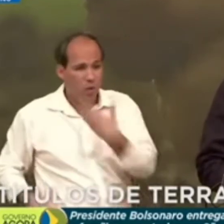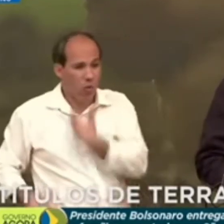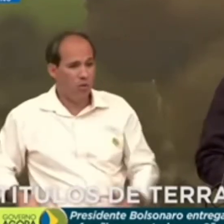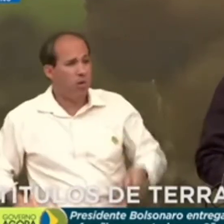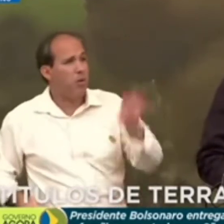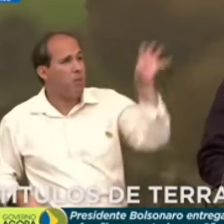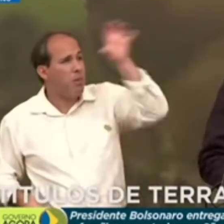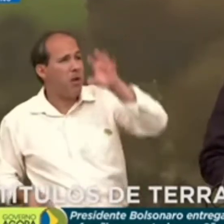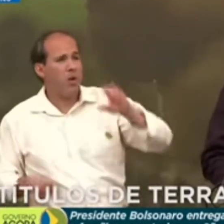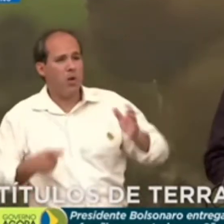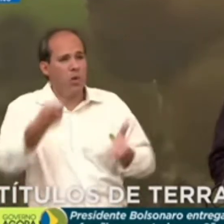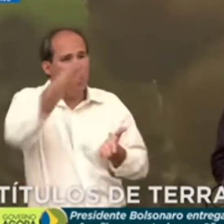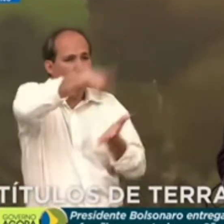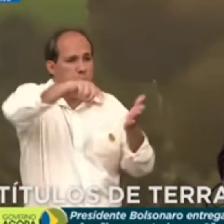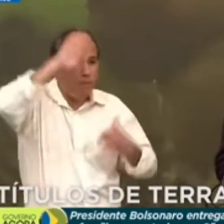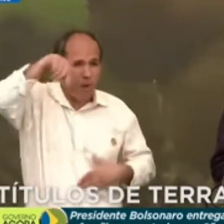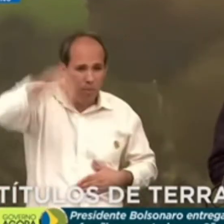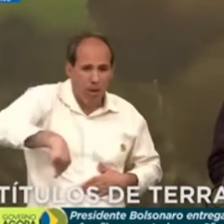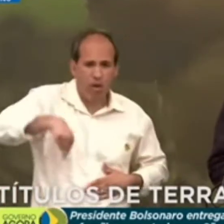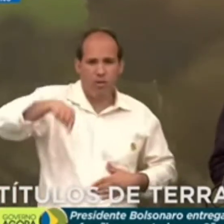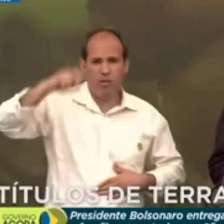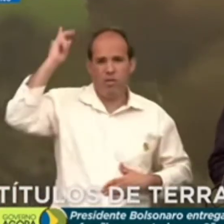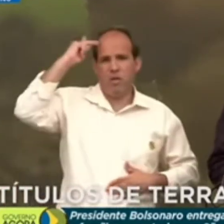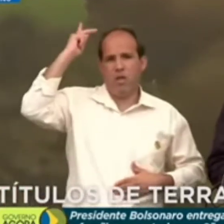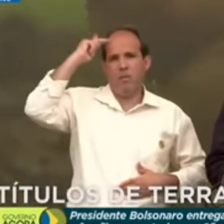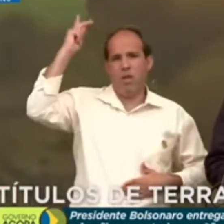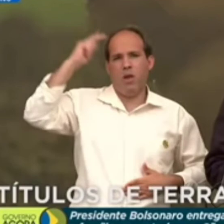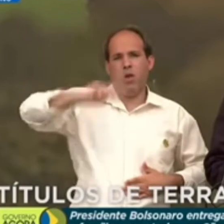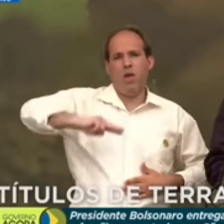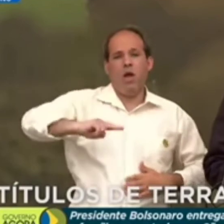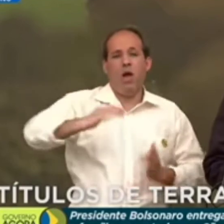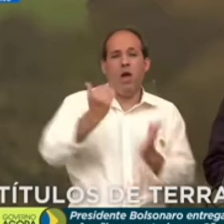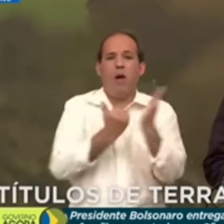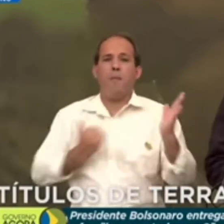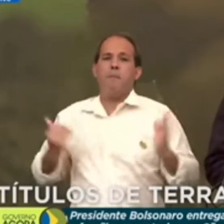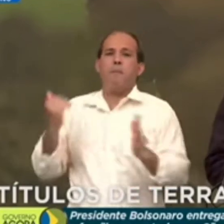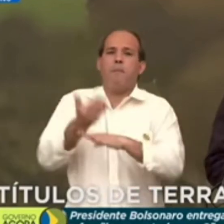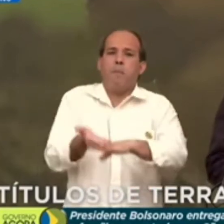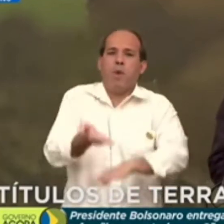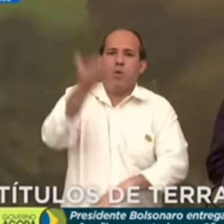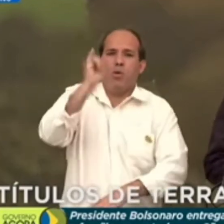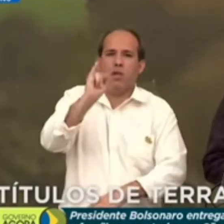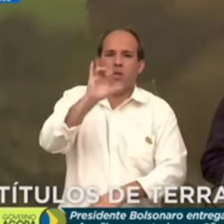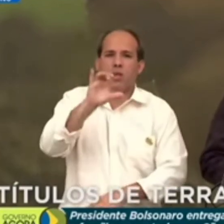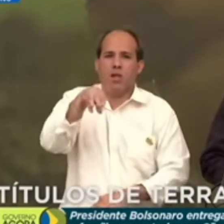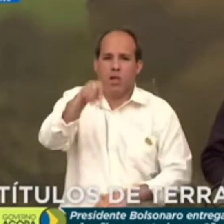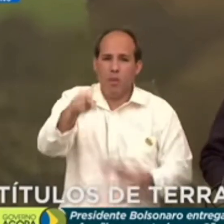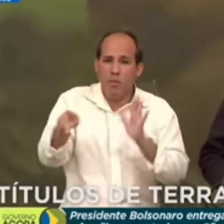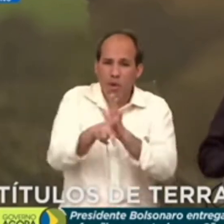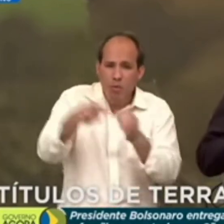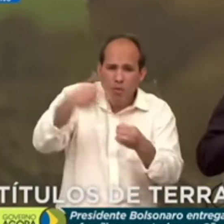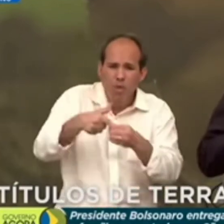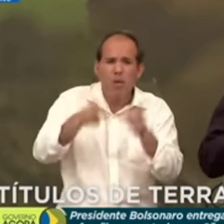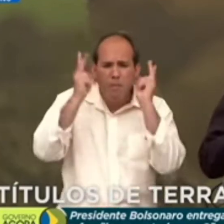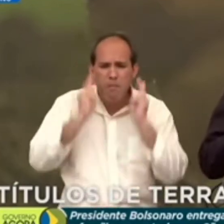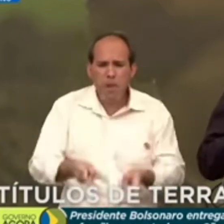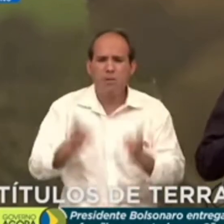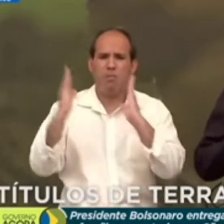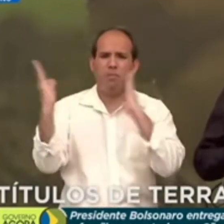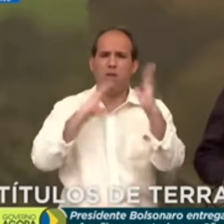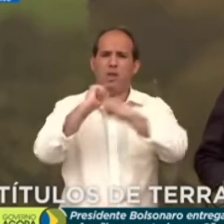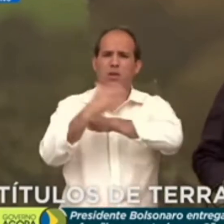governadores, em especial de São Paulo, que aumentou o ICMS do combustível em plena pandemia.